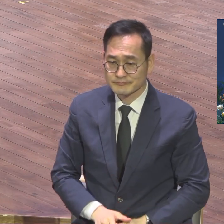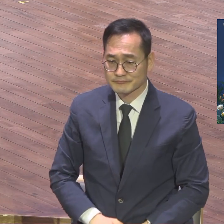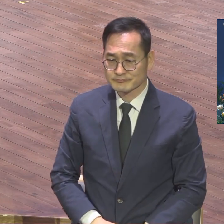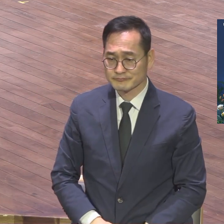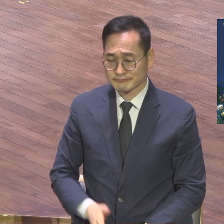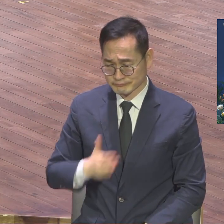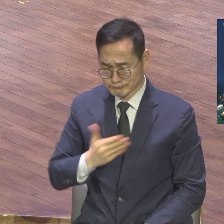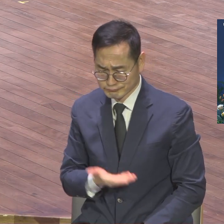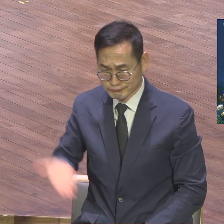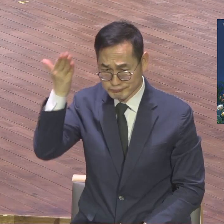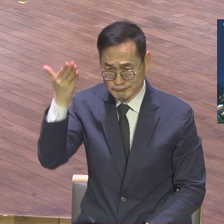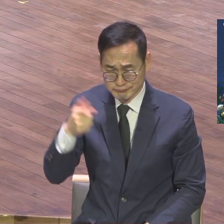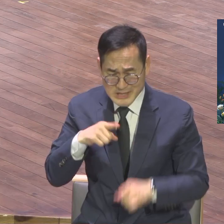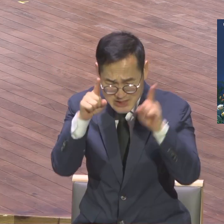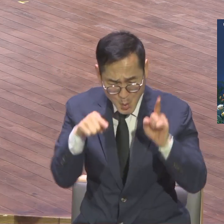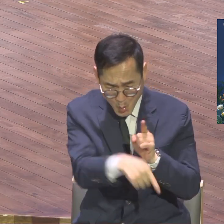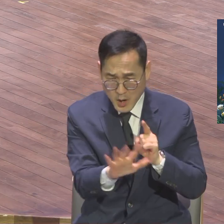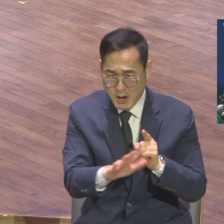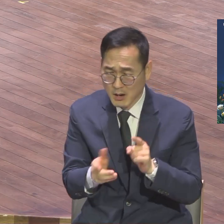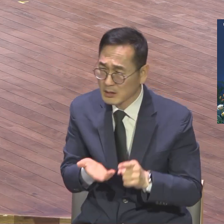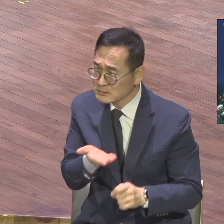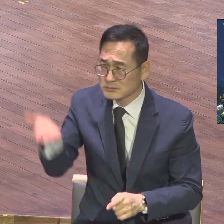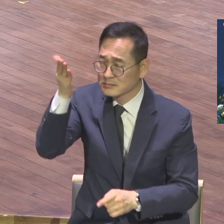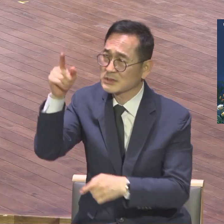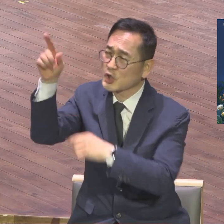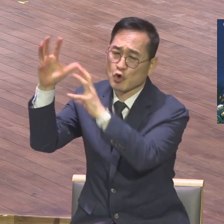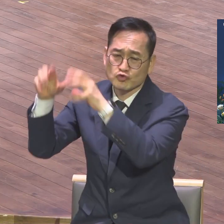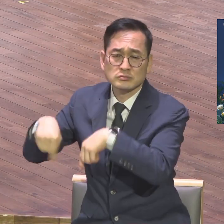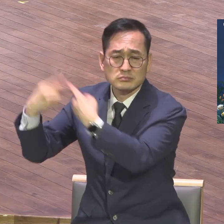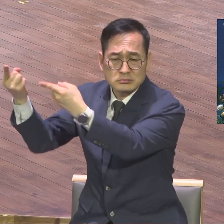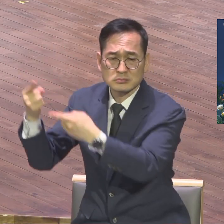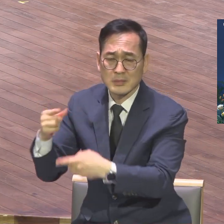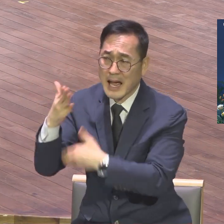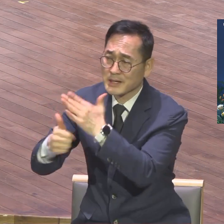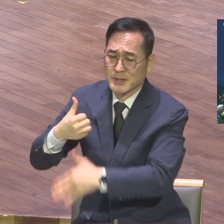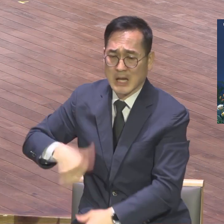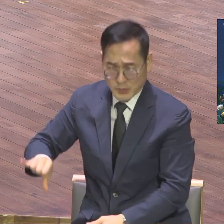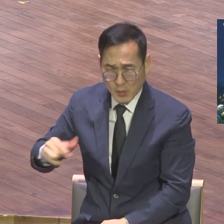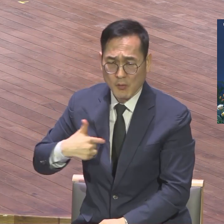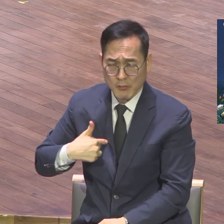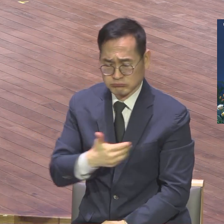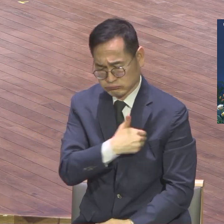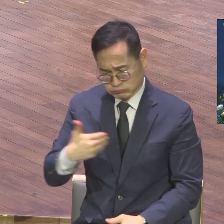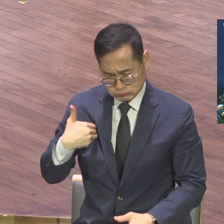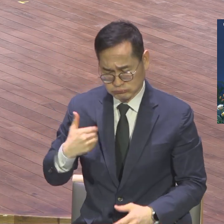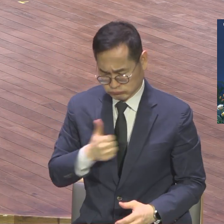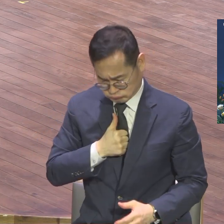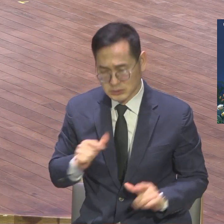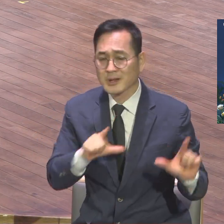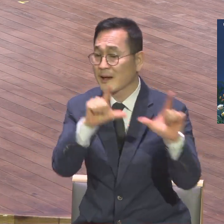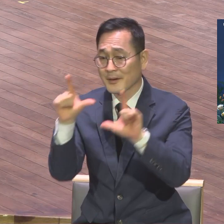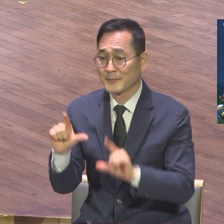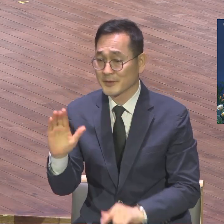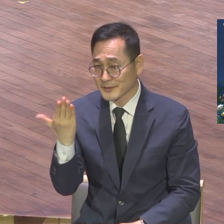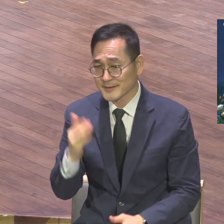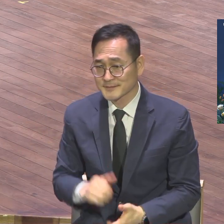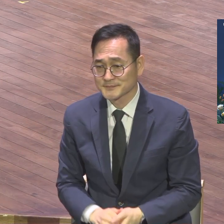가지고 당당하게 감사함에 살아야 한다. 오늘 본문 16일에 보면 하나님 아버지께서 우리를 사랑하시고 영원한 위로와 좋은